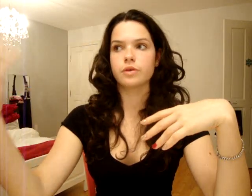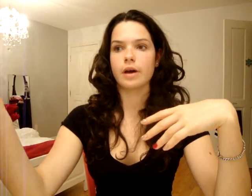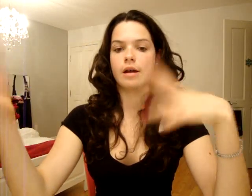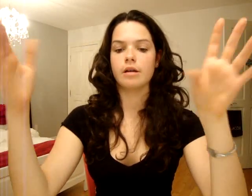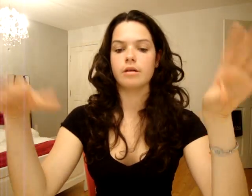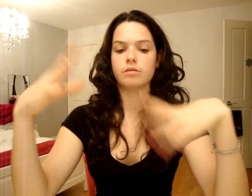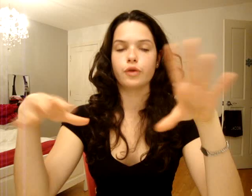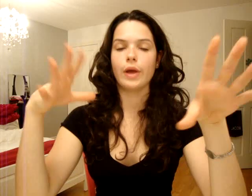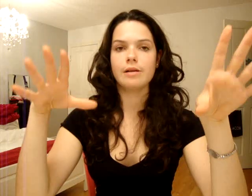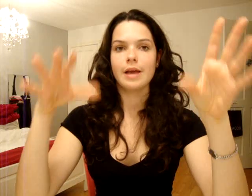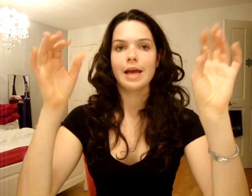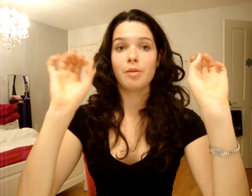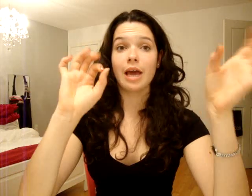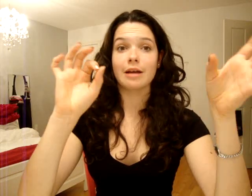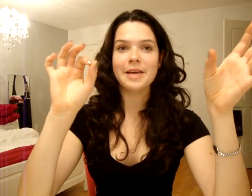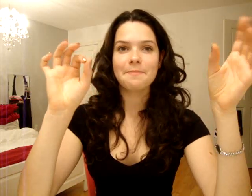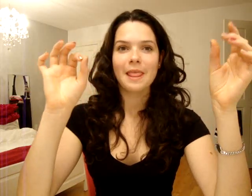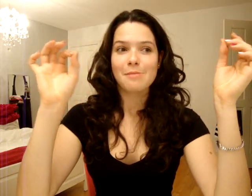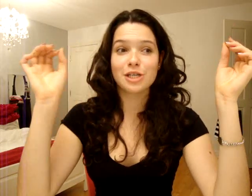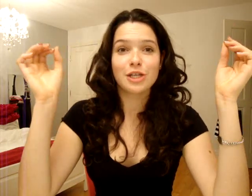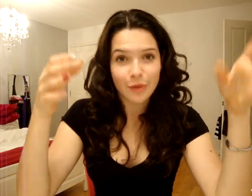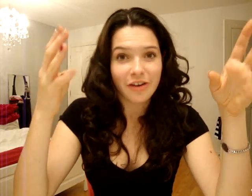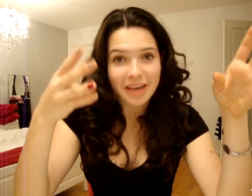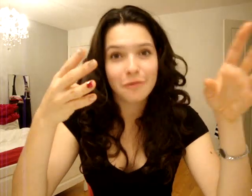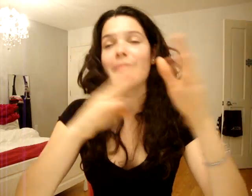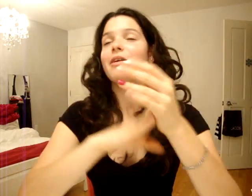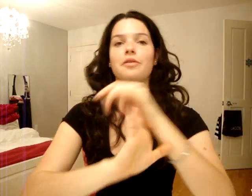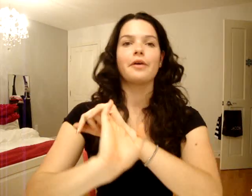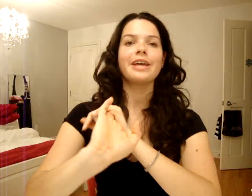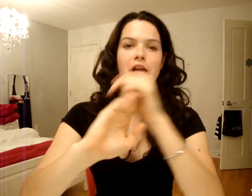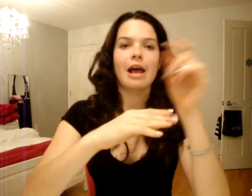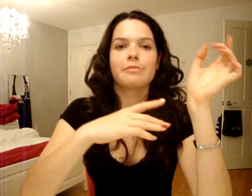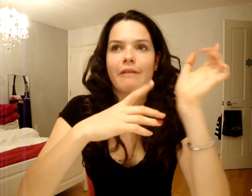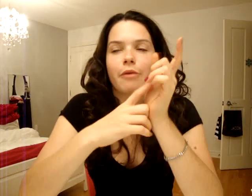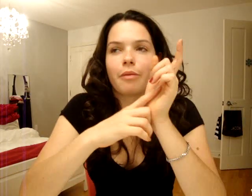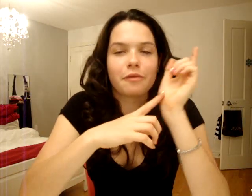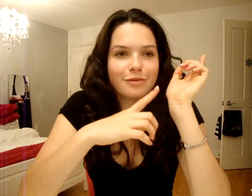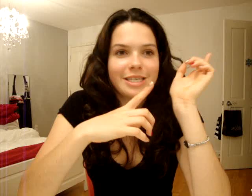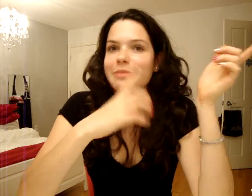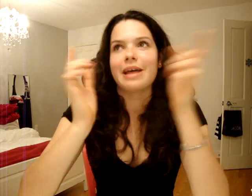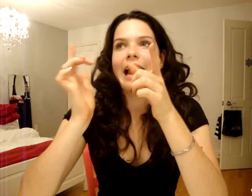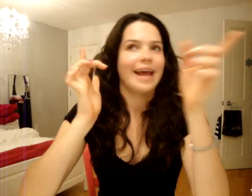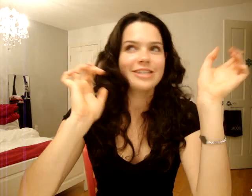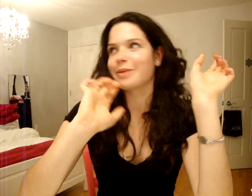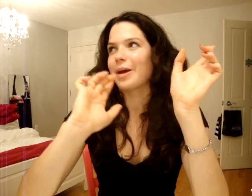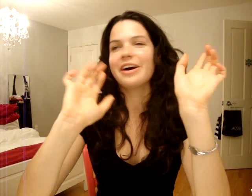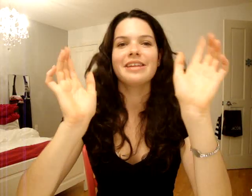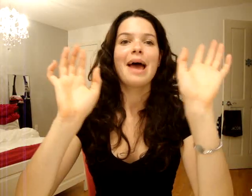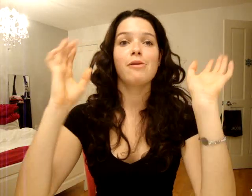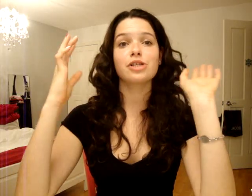durant le duel. Puis là, il est rentré. Puis là, je l'ai tué, genre, quatre fois. Une fois, j'étais là avec mon fusil. Il était dans l'arène. J'étais comme, oh my god. Puis là, j